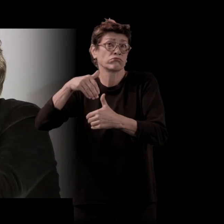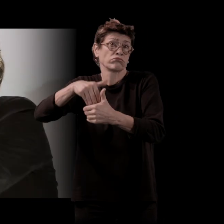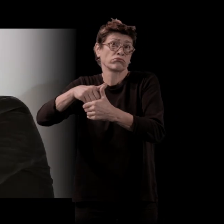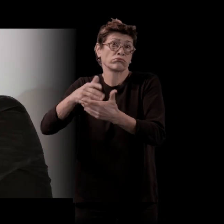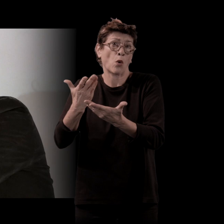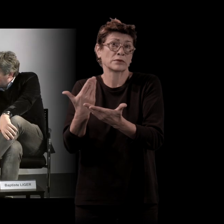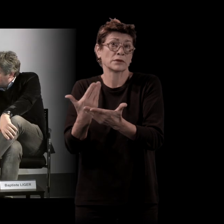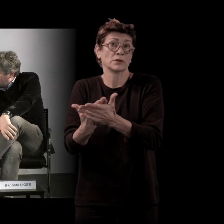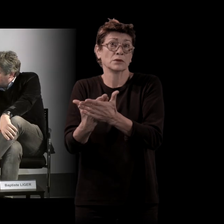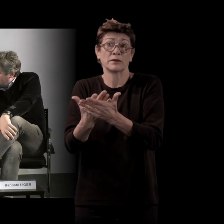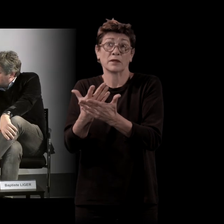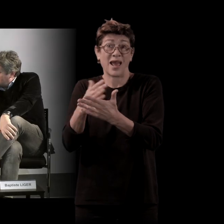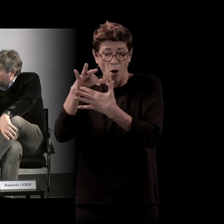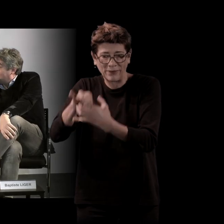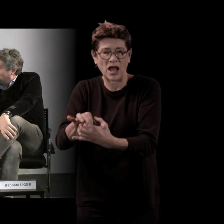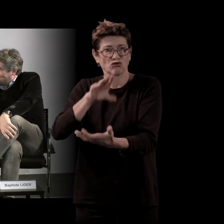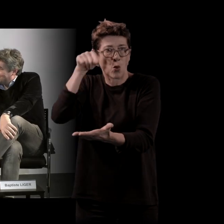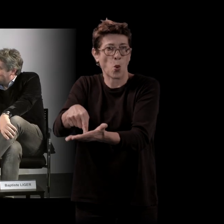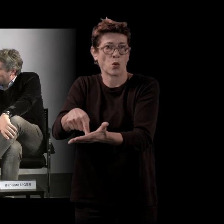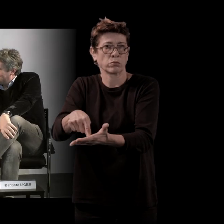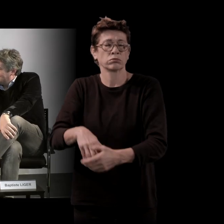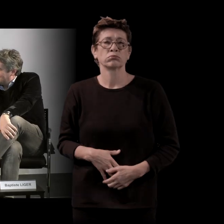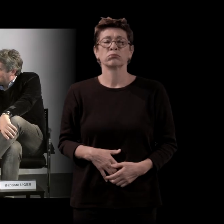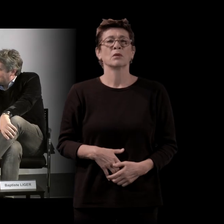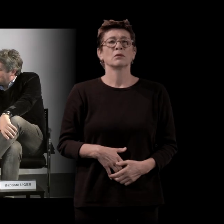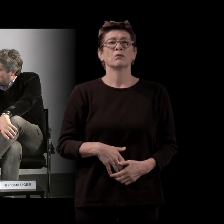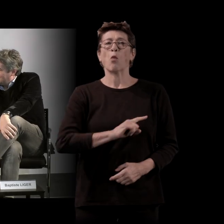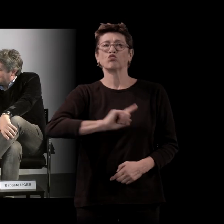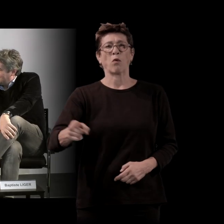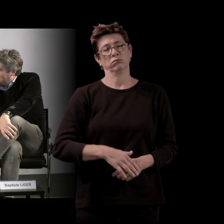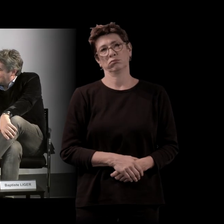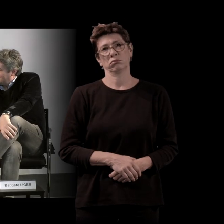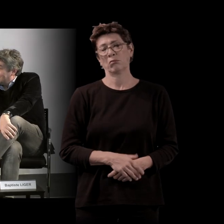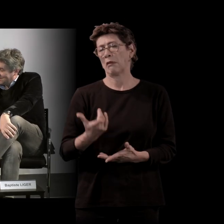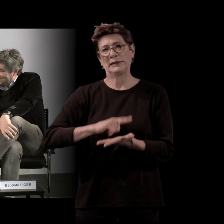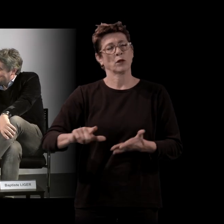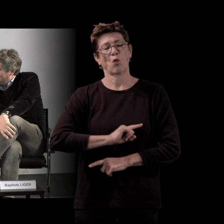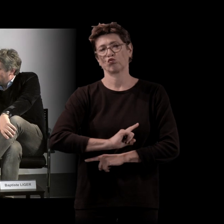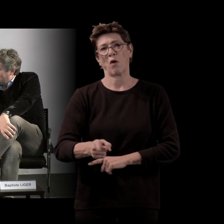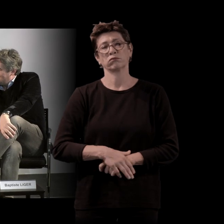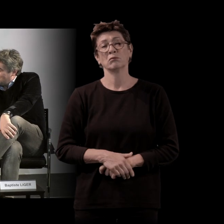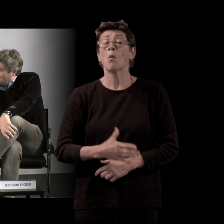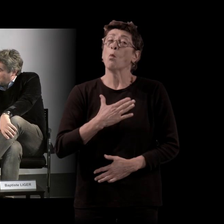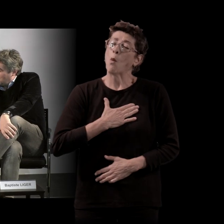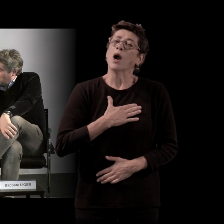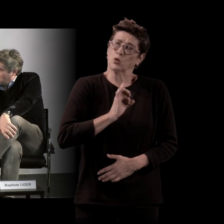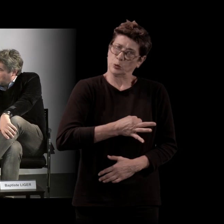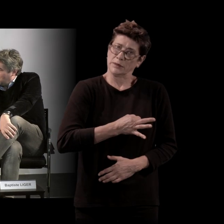? Non. Et d'espace ? Non, pas la littérature. Ce que je fais moi, oui, mais pas la littérature. Je n'assigne pas